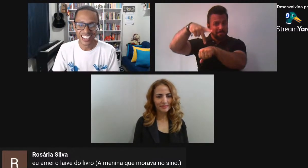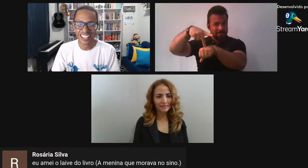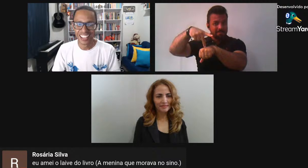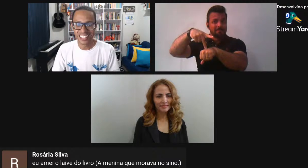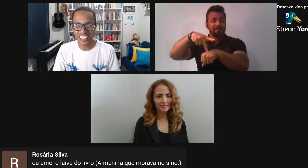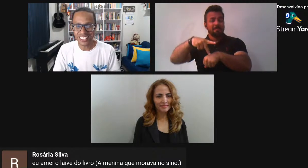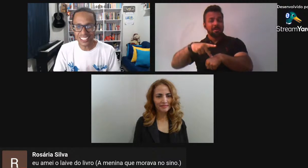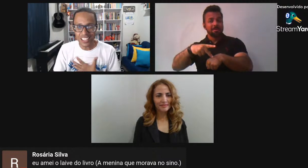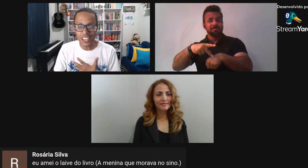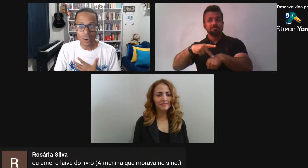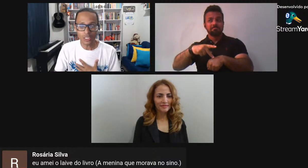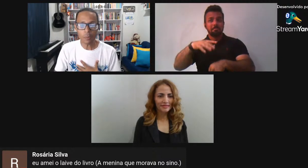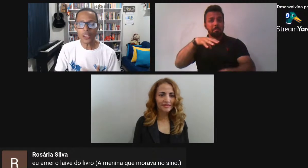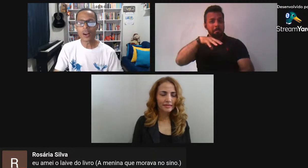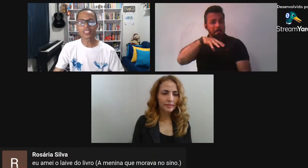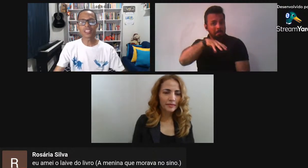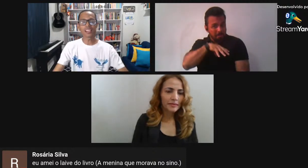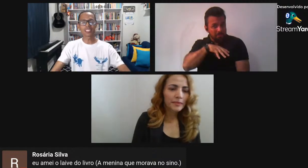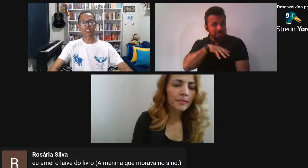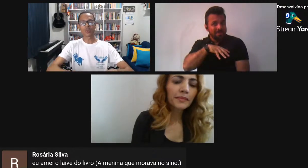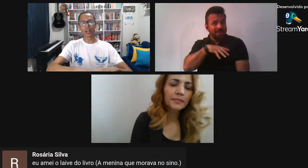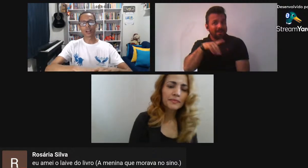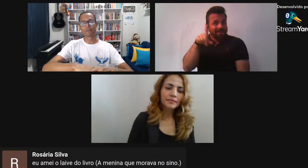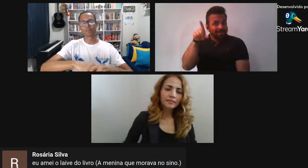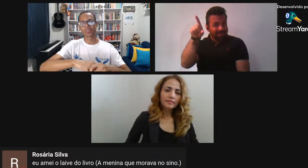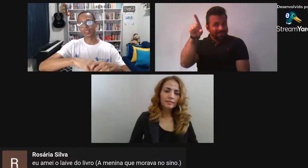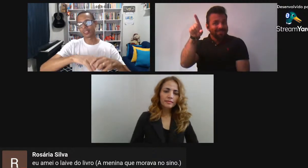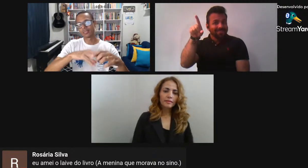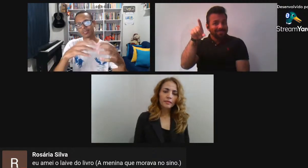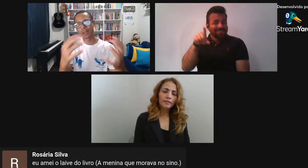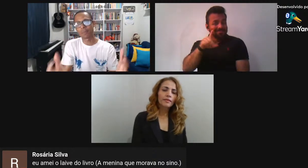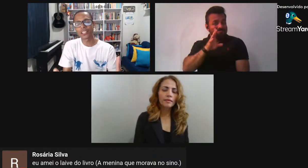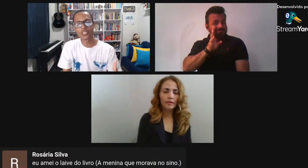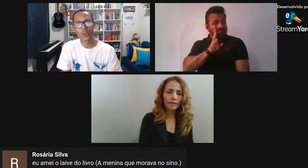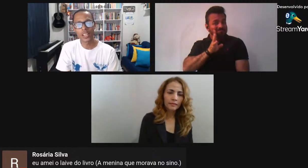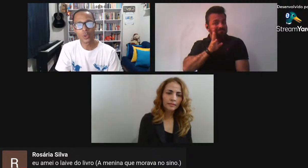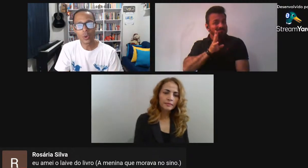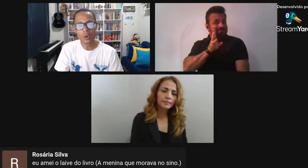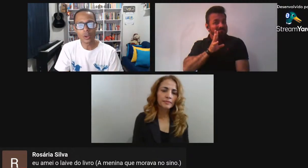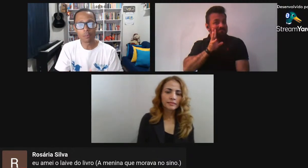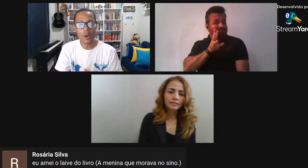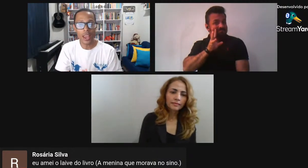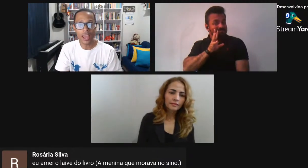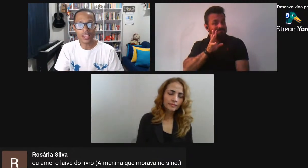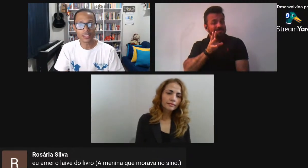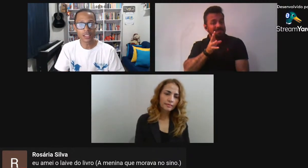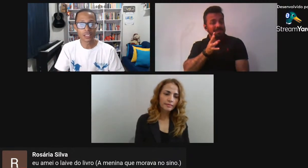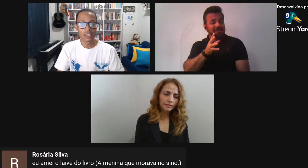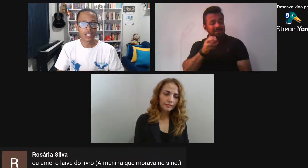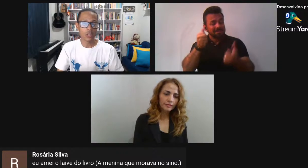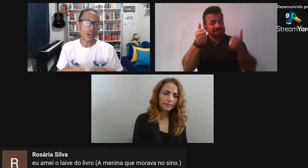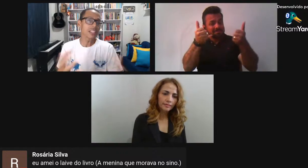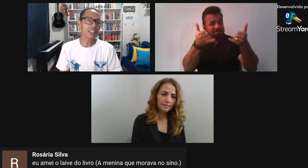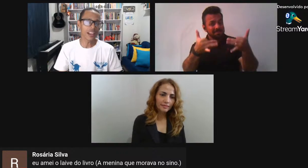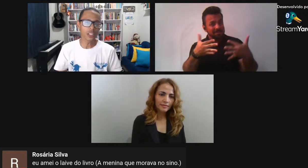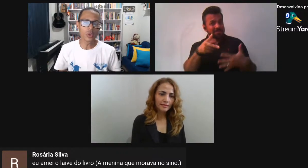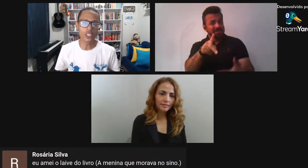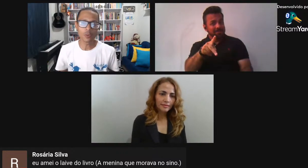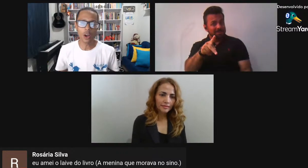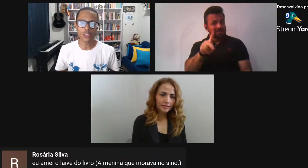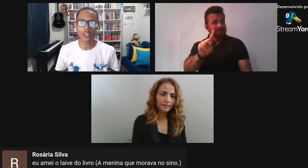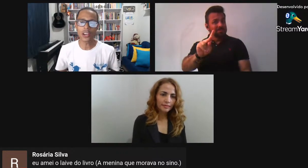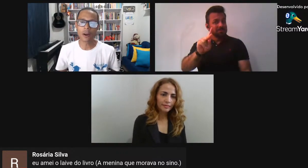E conta para nós Essa sua A parte historiadora Poeta Com a